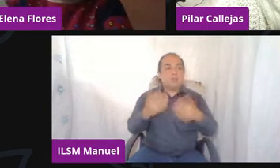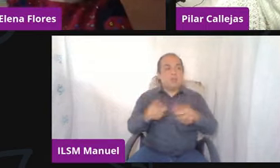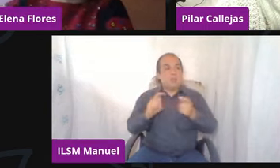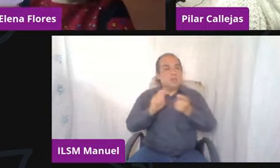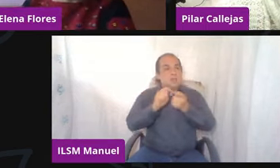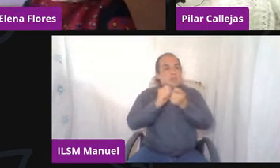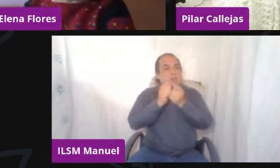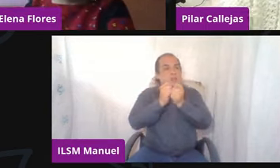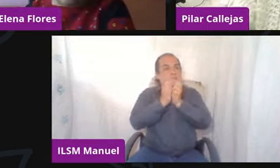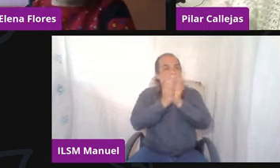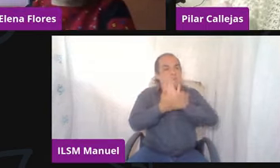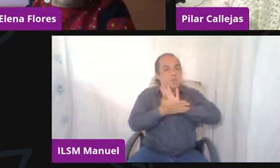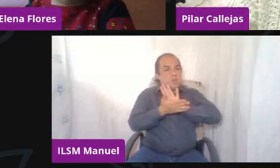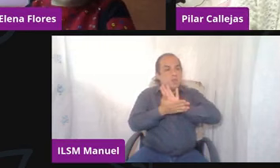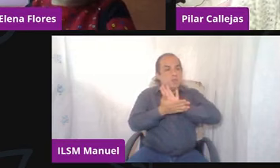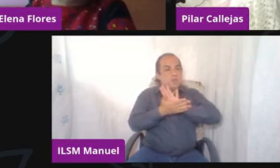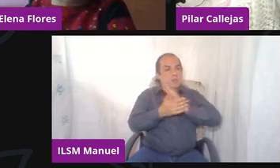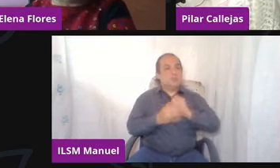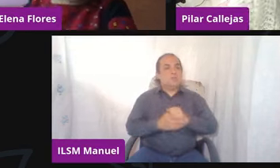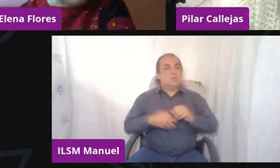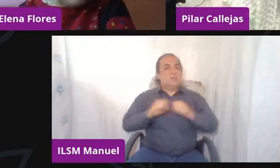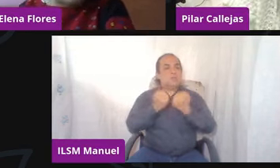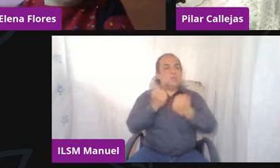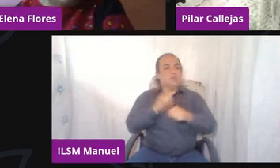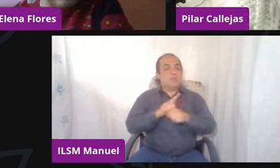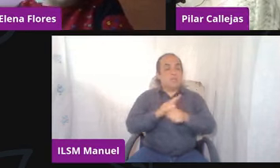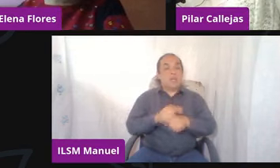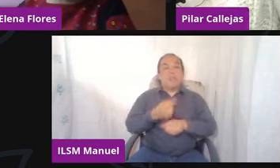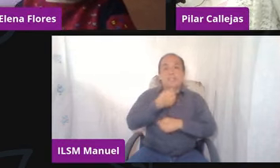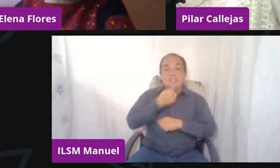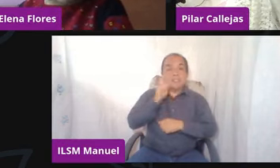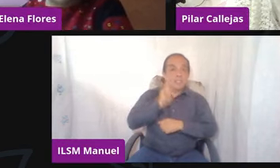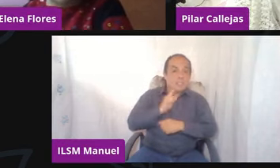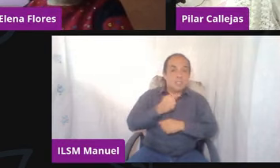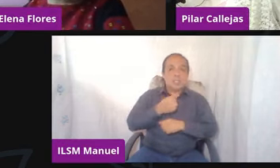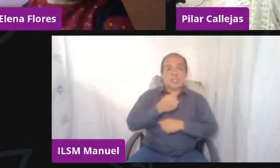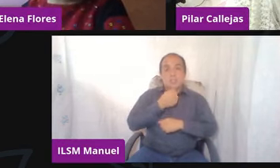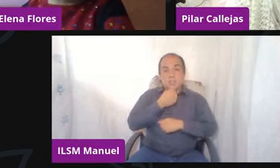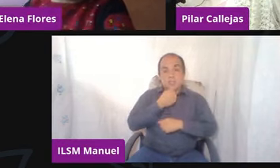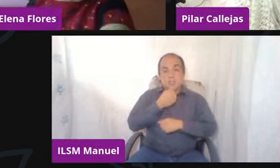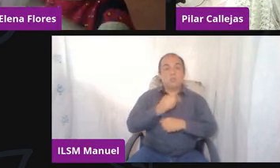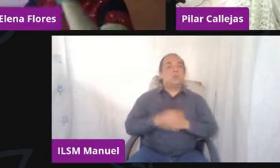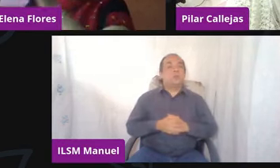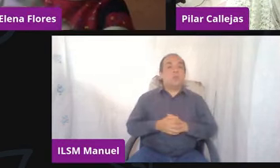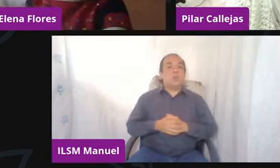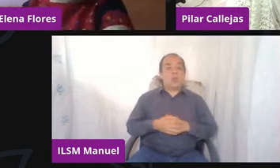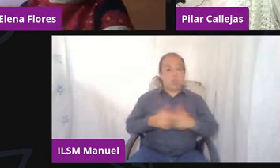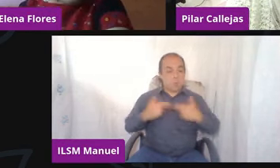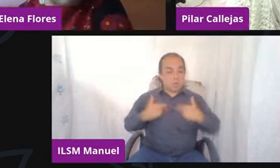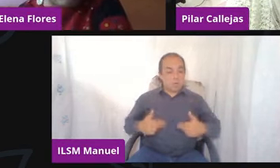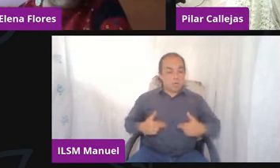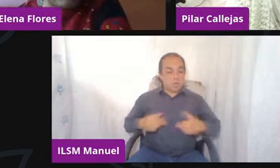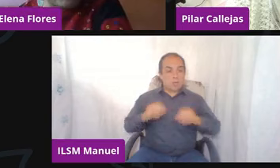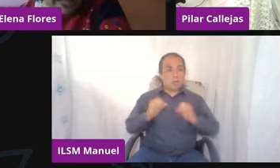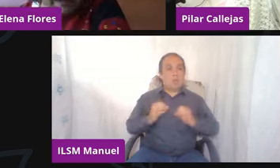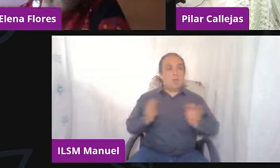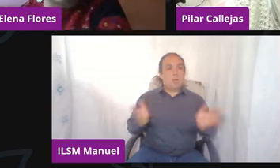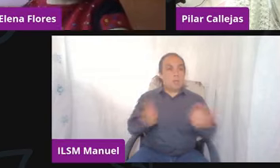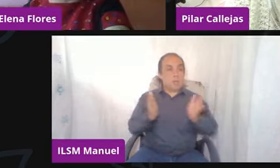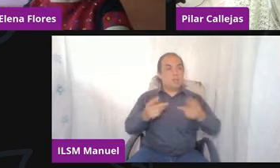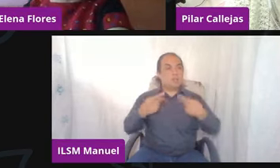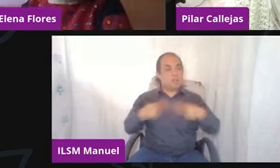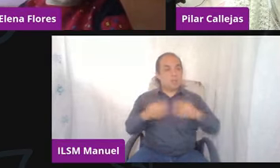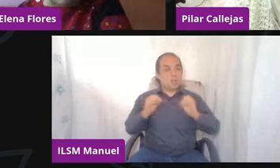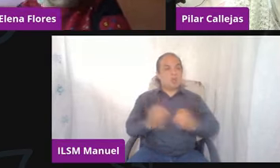deconstrucción social donde las niñas los niños los humanos pro persona pro homine podemos llorar